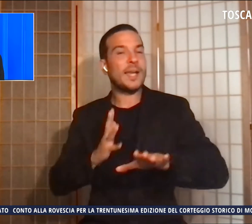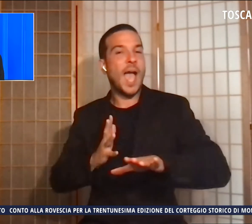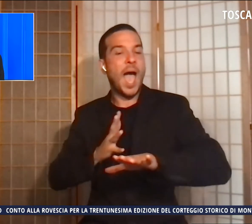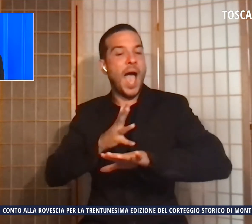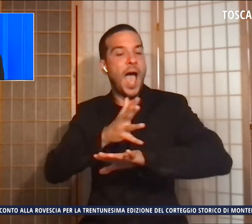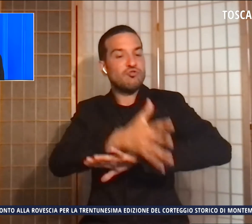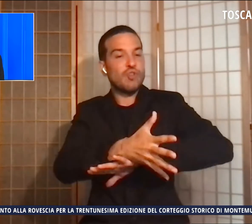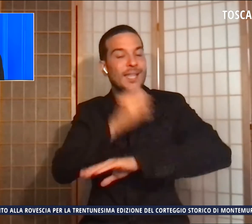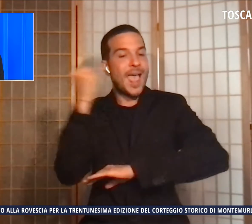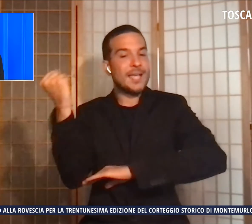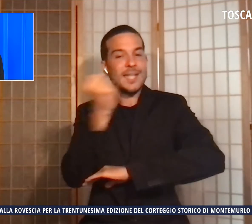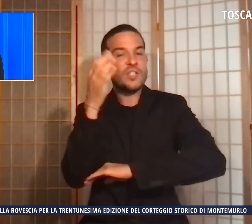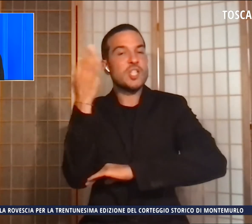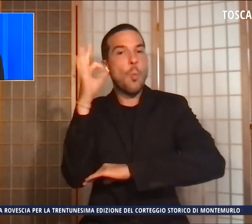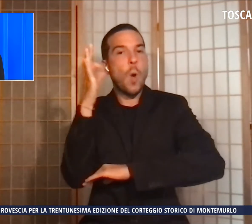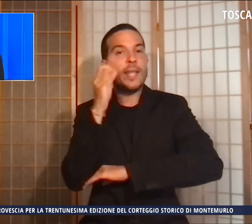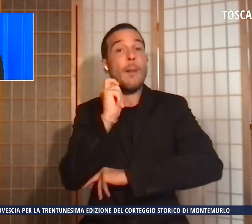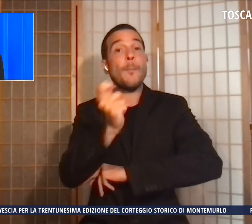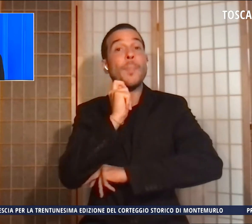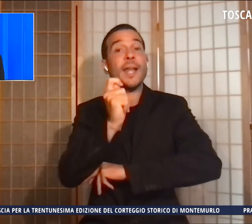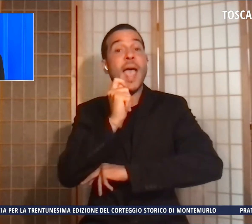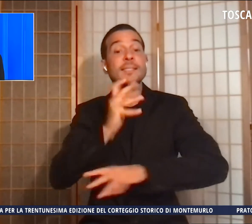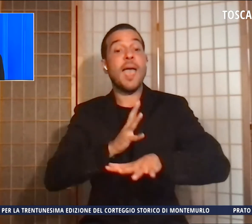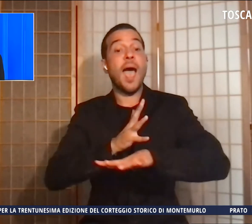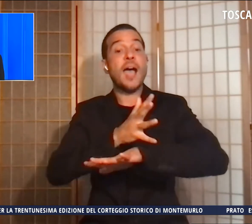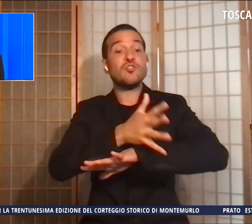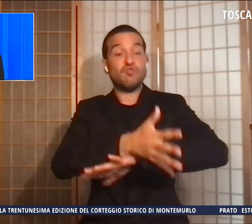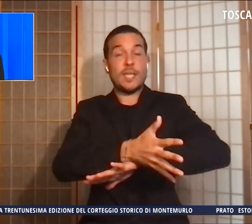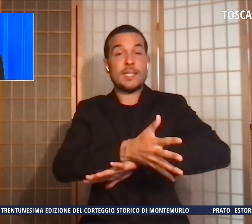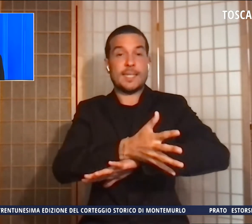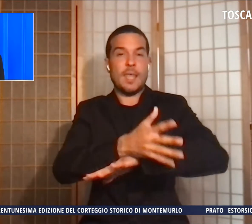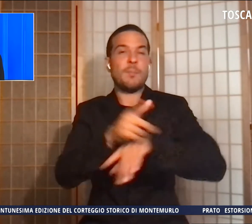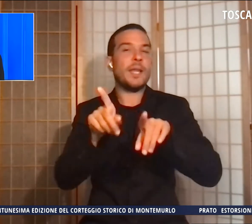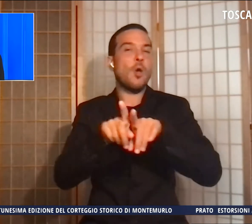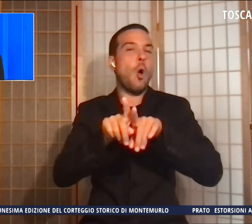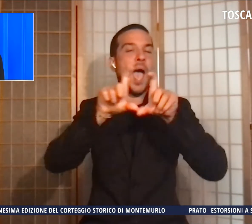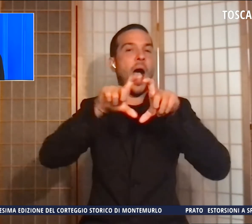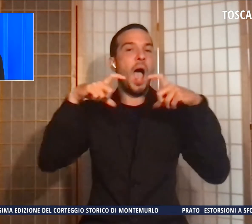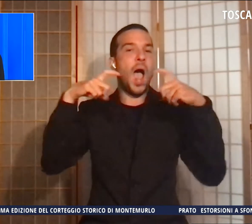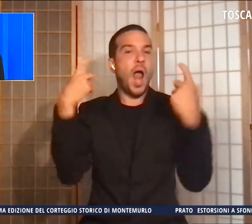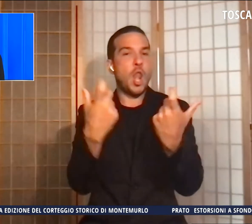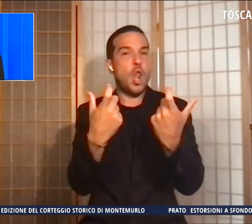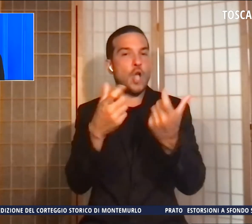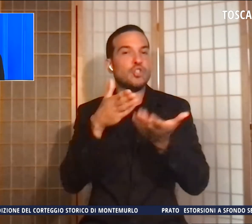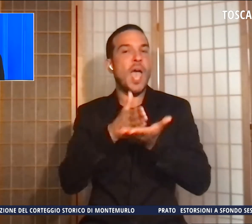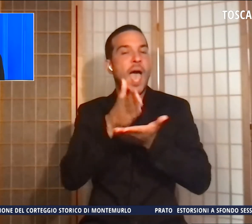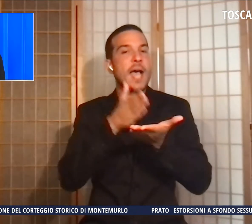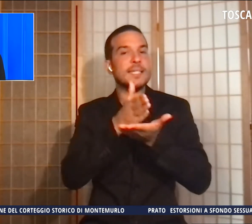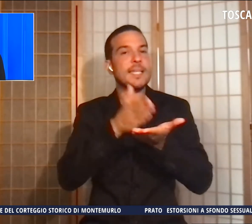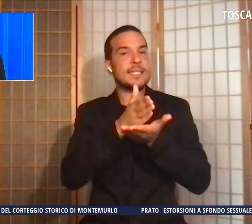prezzi accessibili, compresi gli alloggi e l'assistenza incentrata sulla persona.